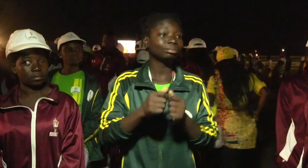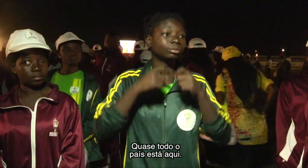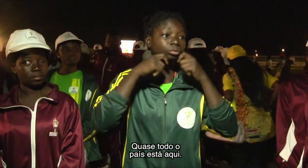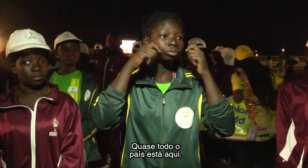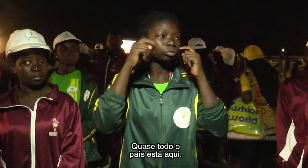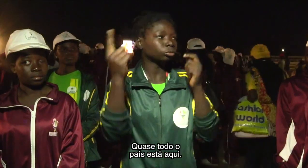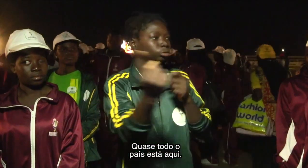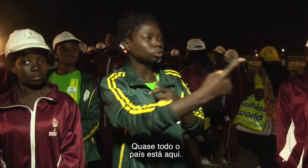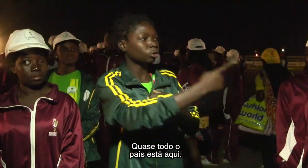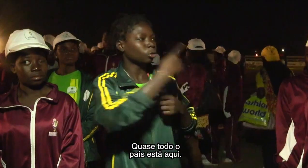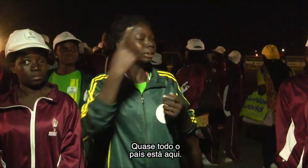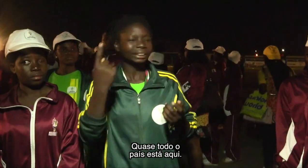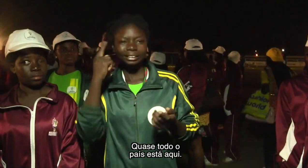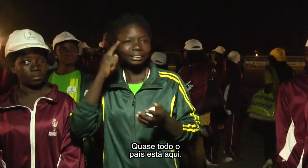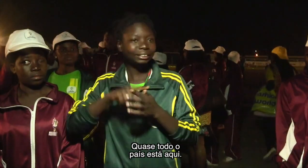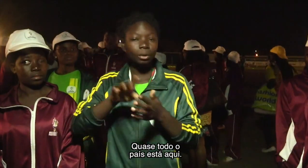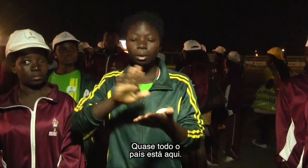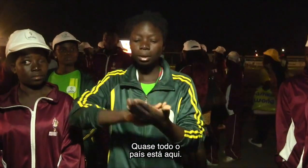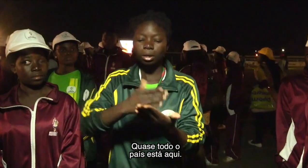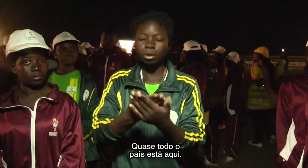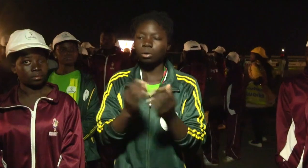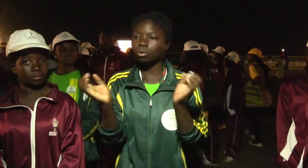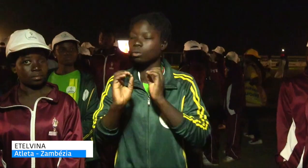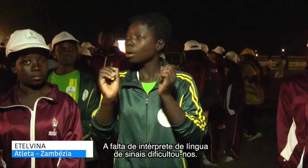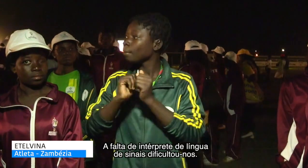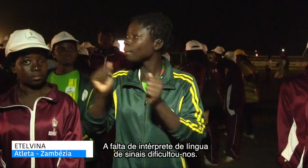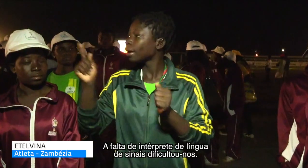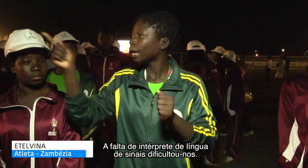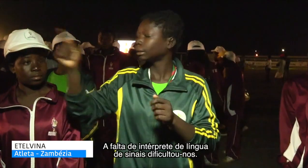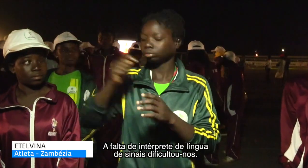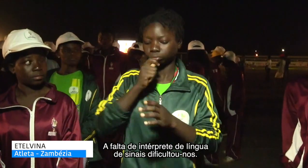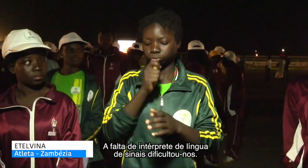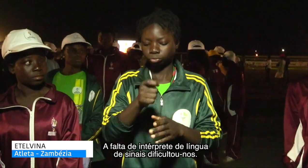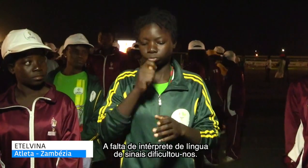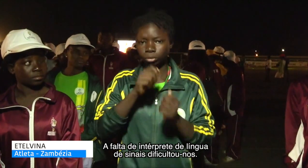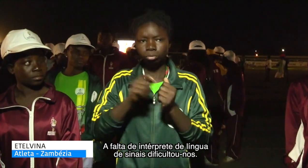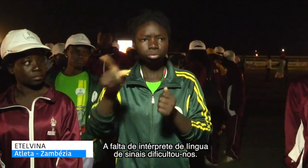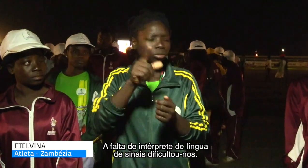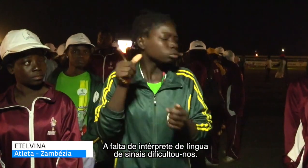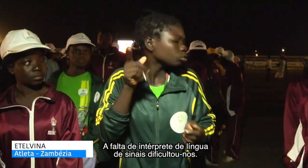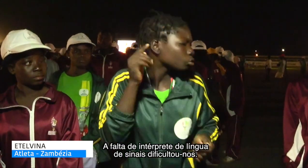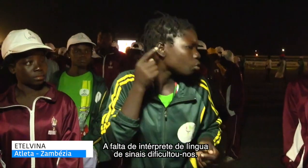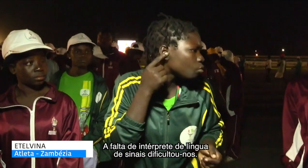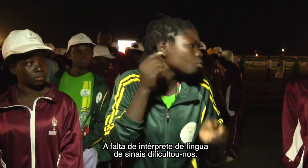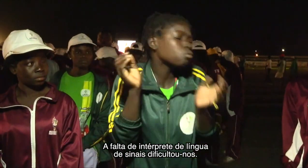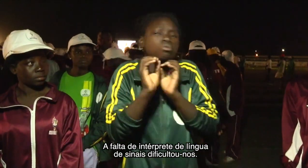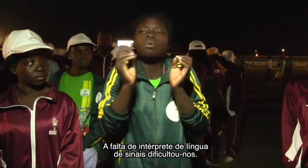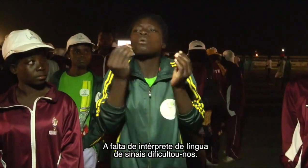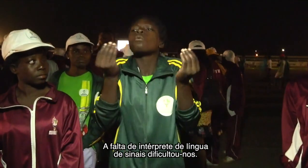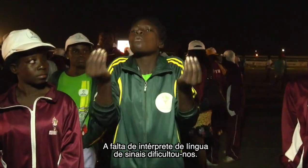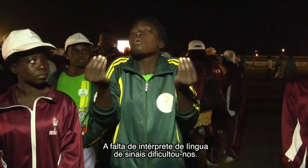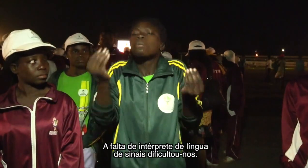Quase todo o país está aqui. A falta de intérprete de língua de sinais